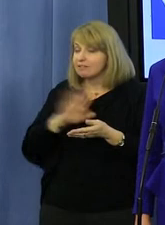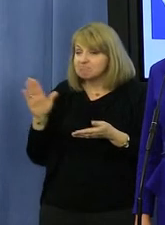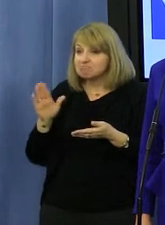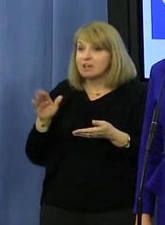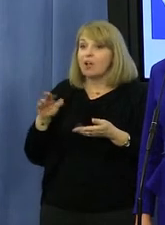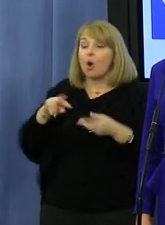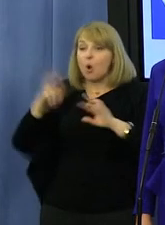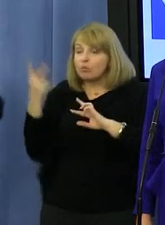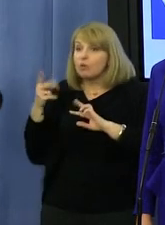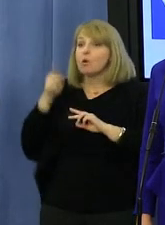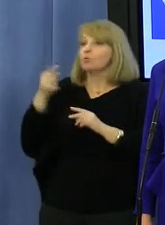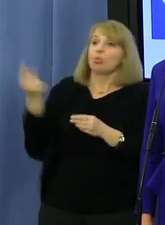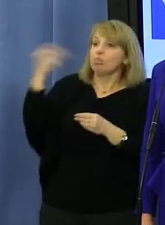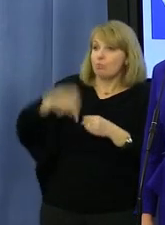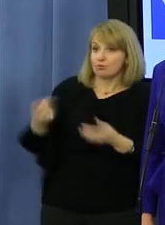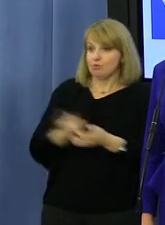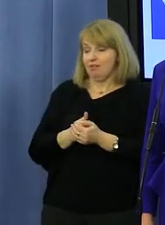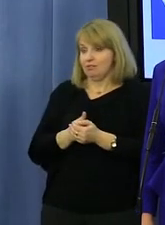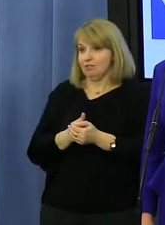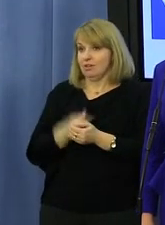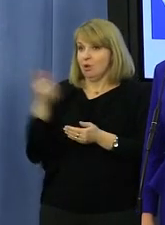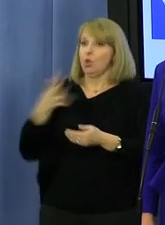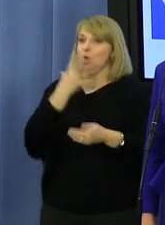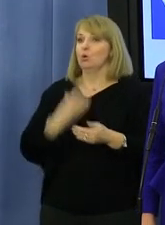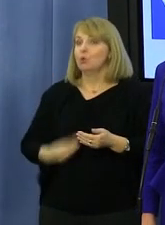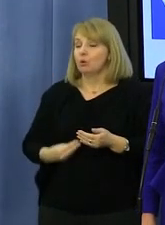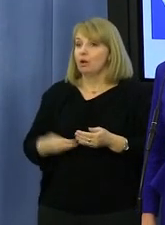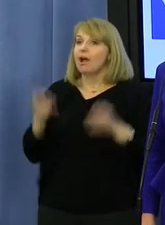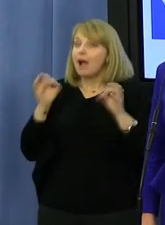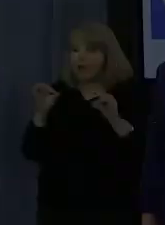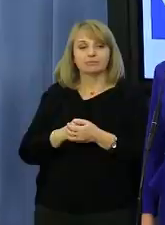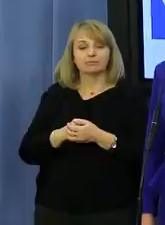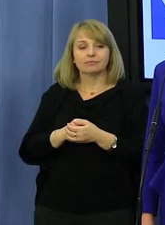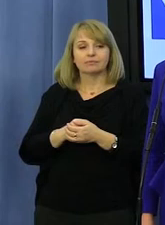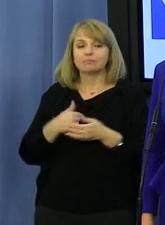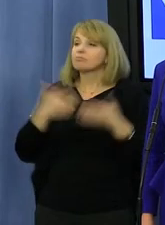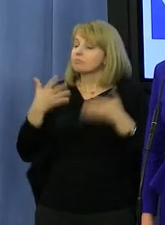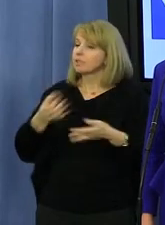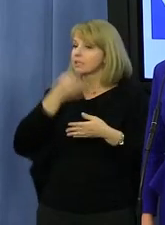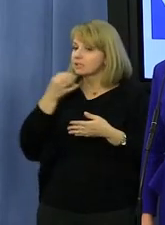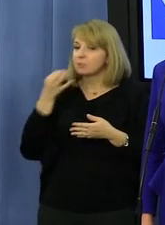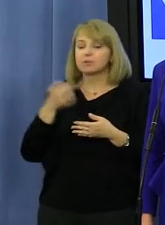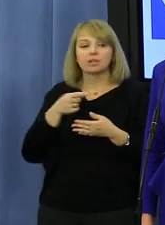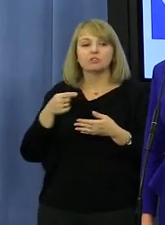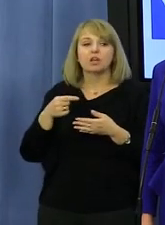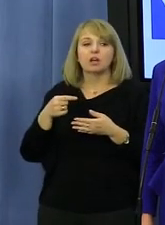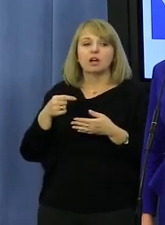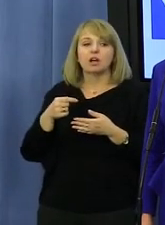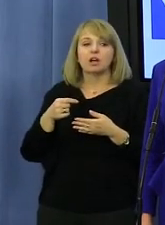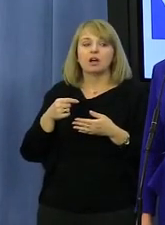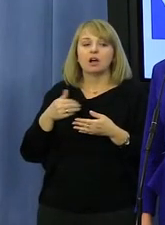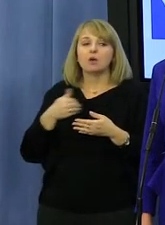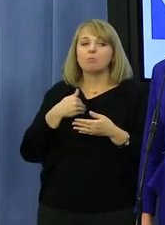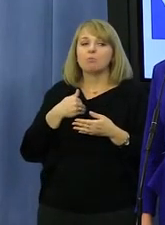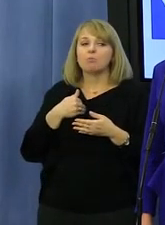jak Putin czegoś potrzebuje, to nawet bez dzwonienia wiadomo, że Kaczyński za niego to w Polsce załatwi. Chcę się zapytać o kolejną przygodę pana posła